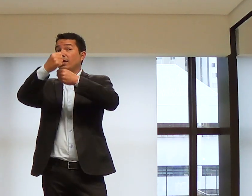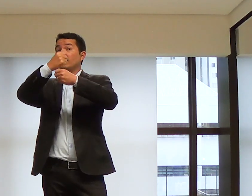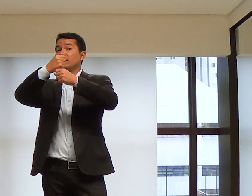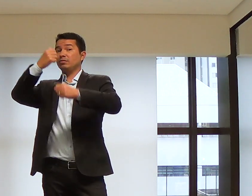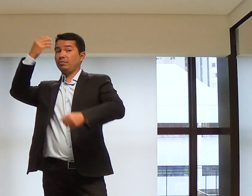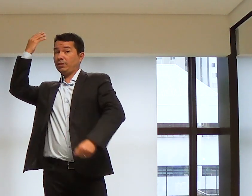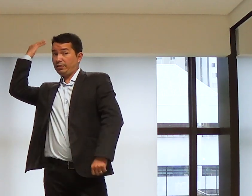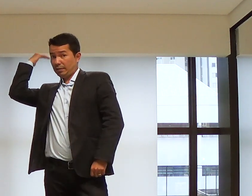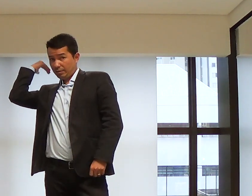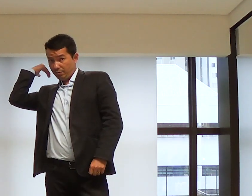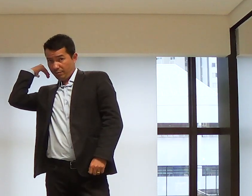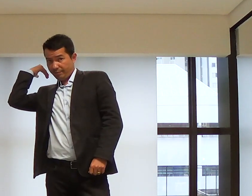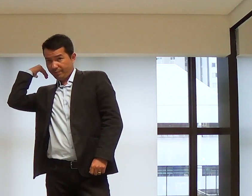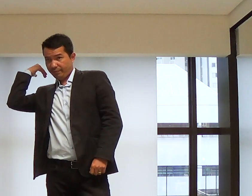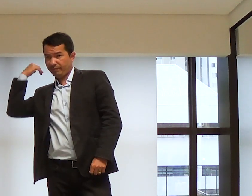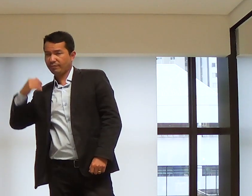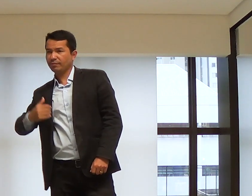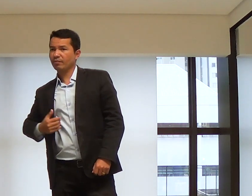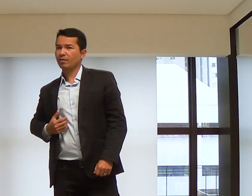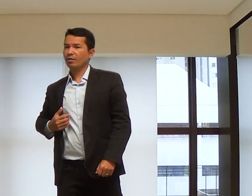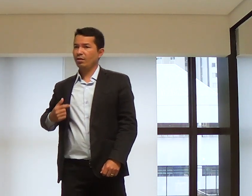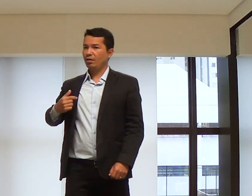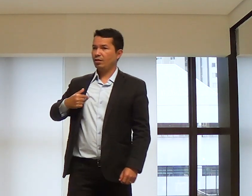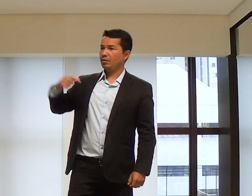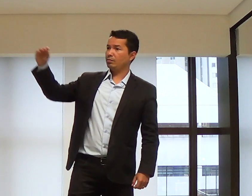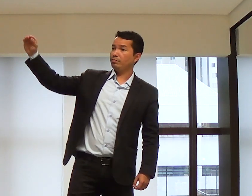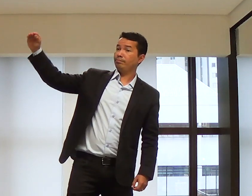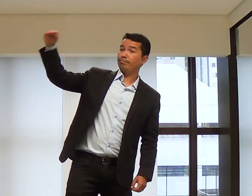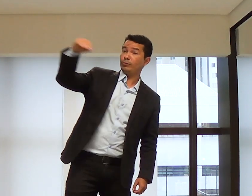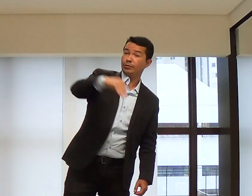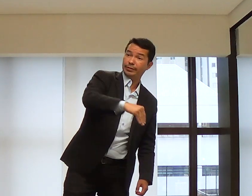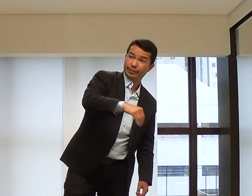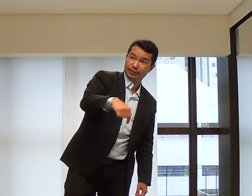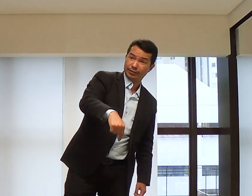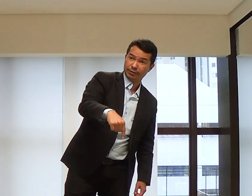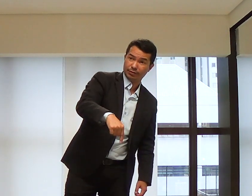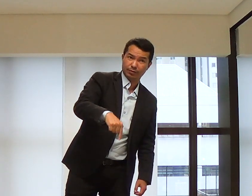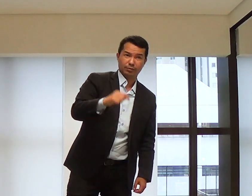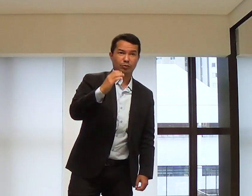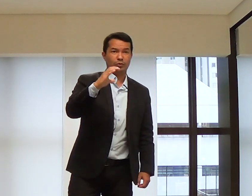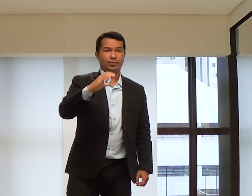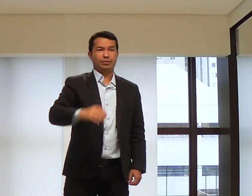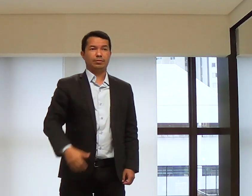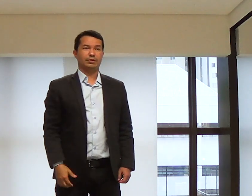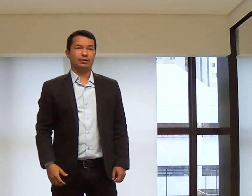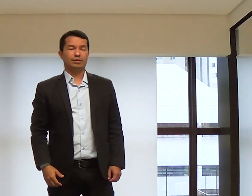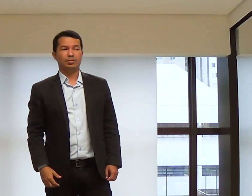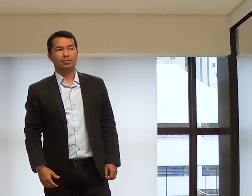Há 14 anos atrás, eu vim aqui para Curitiba.